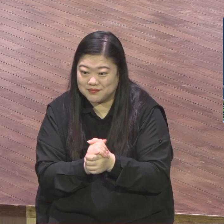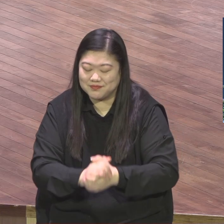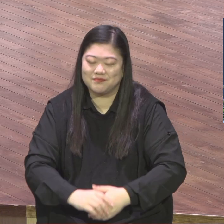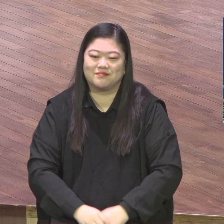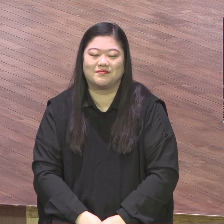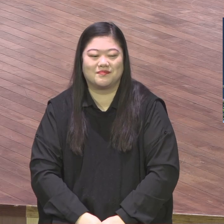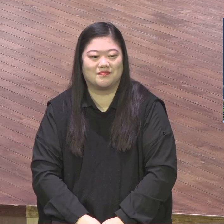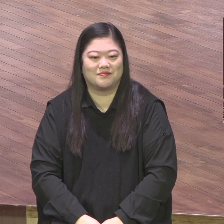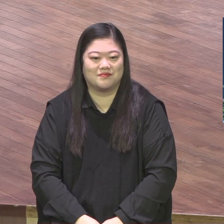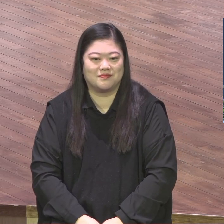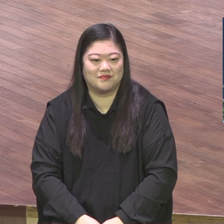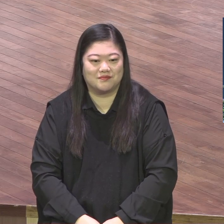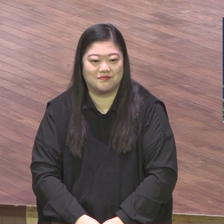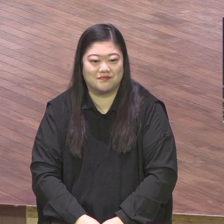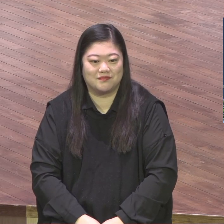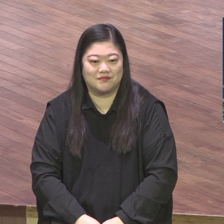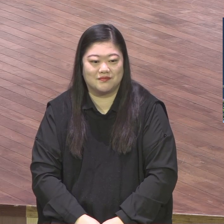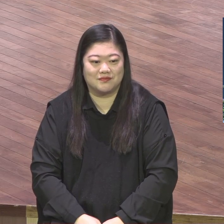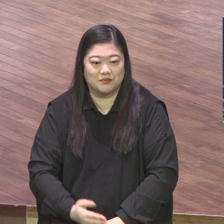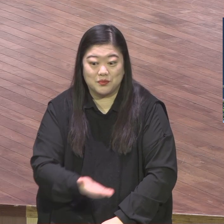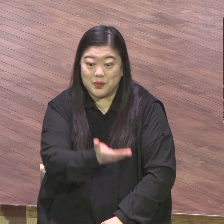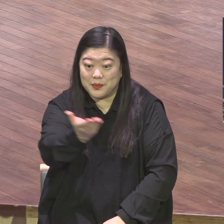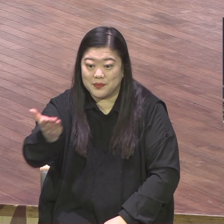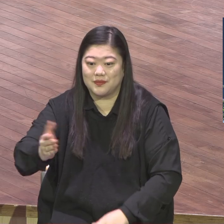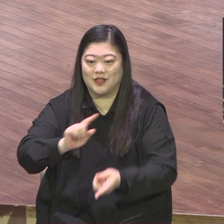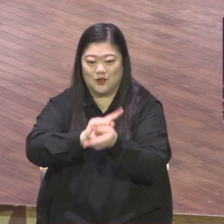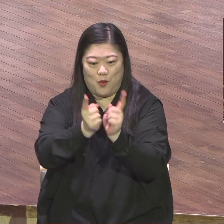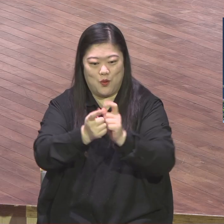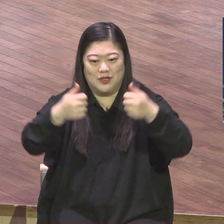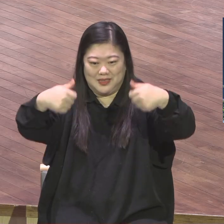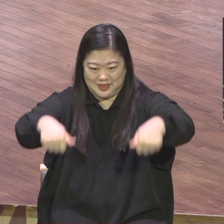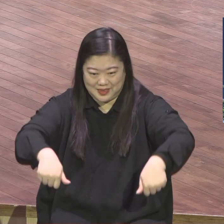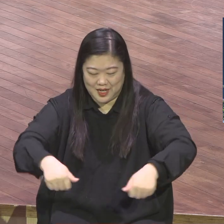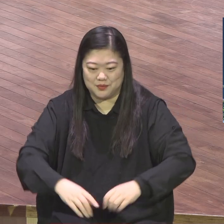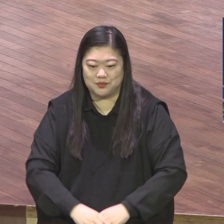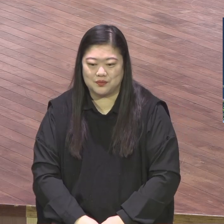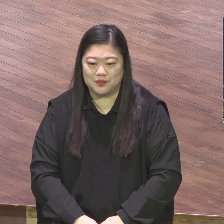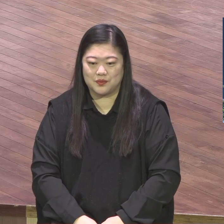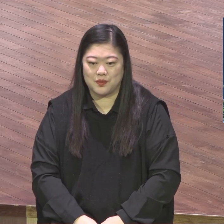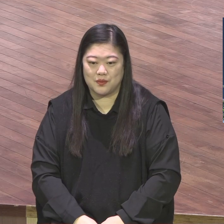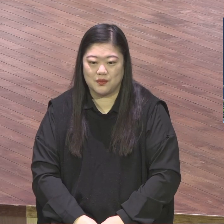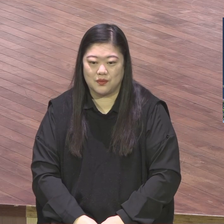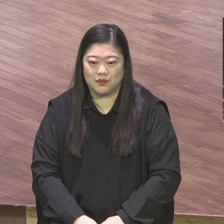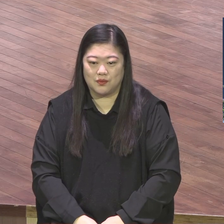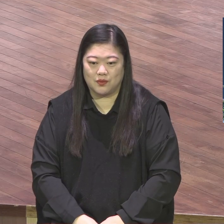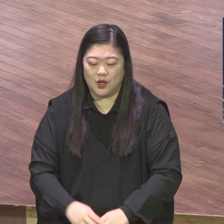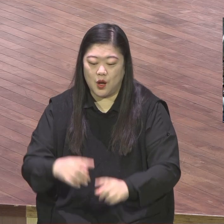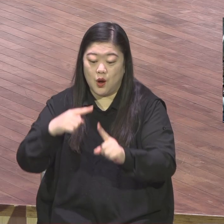직분자들 우리 다 서로 인사합시다. 직분은 하나님과 동행하는 것입니다.